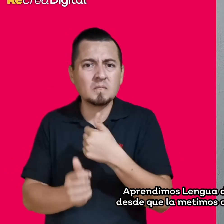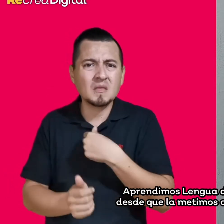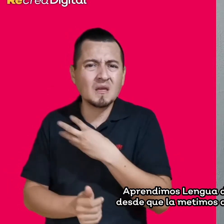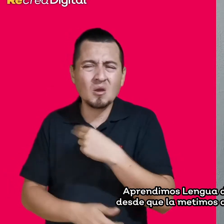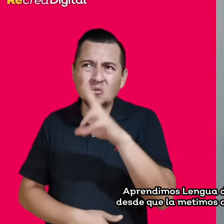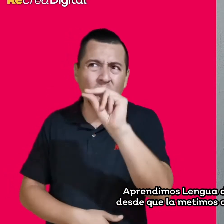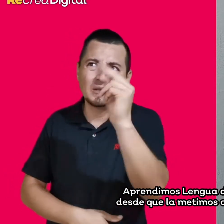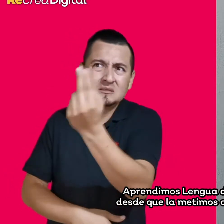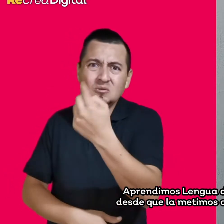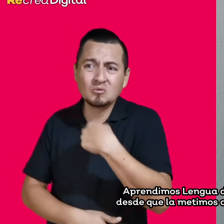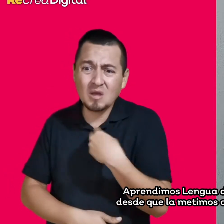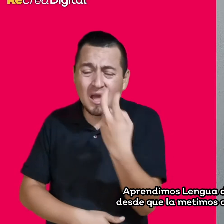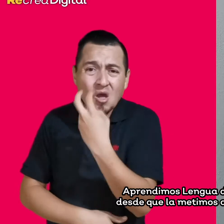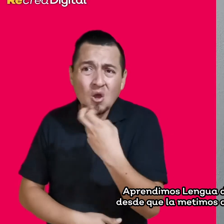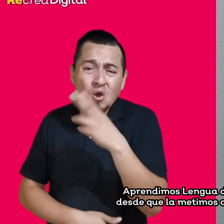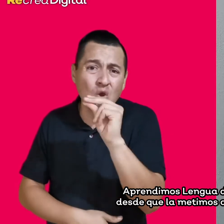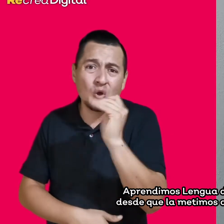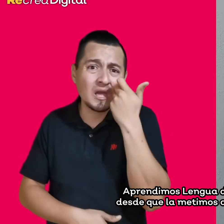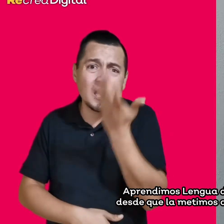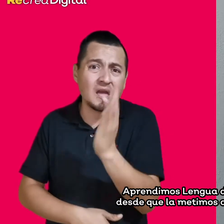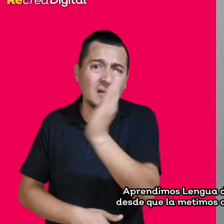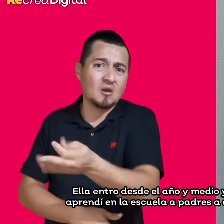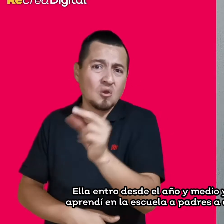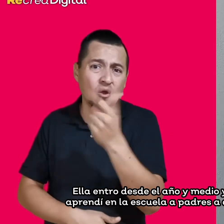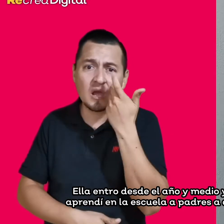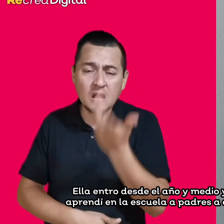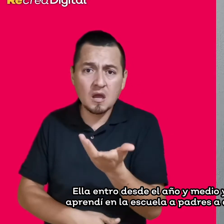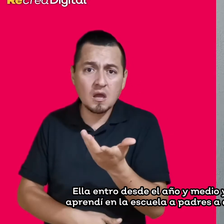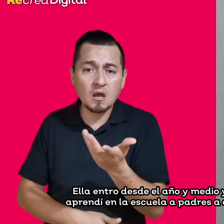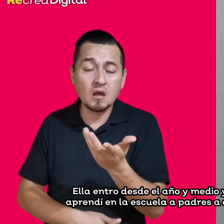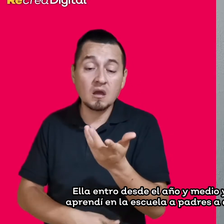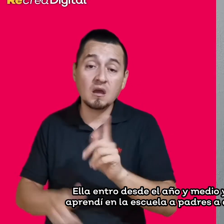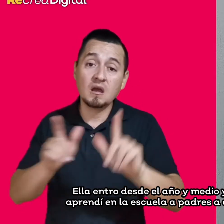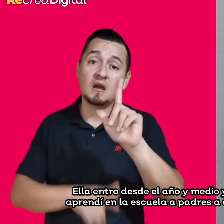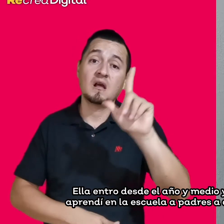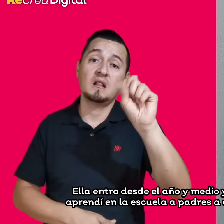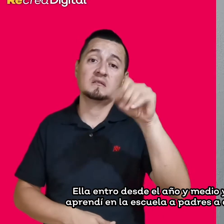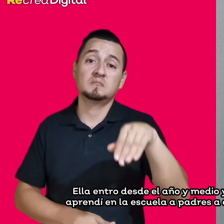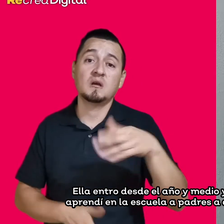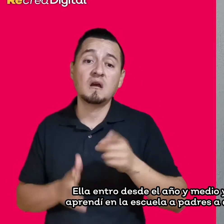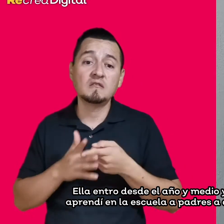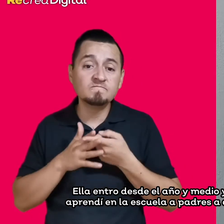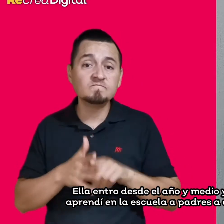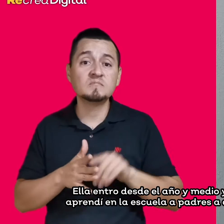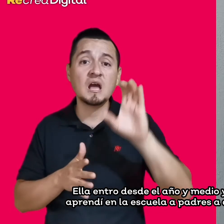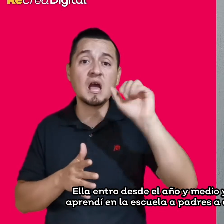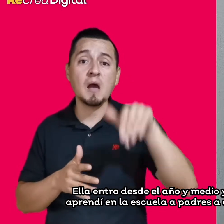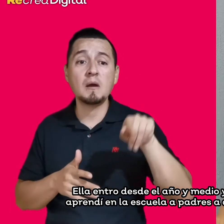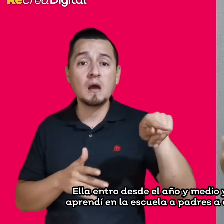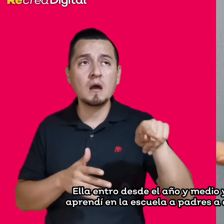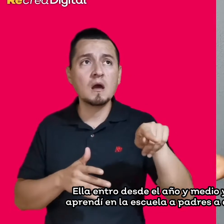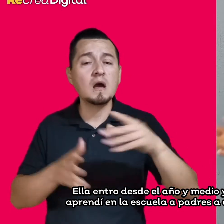mexicana desde que la metí al CAM, a la escuela. Ella entró desde el año y medio y ahí ella aprendió señas